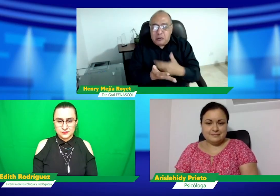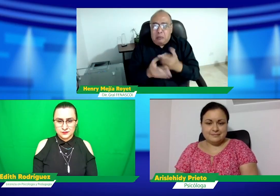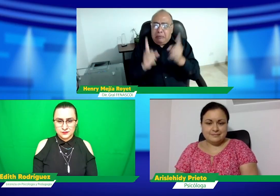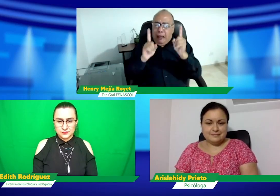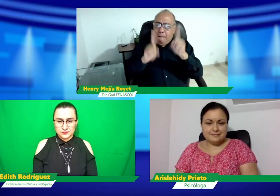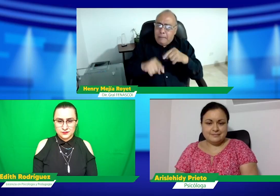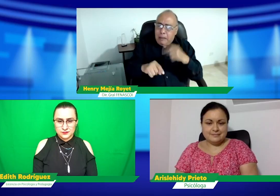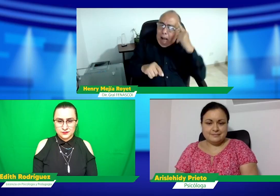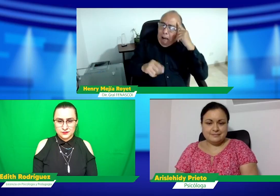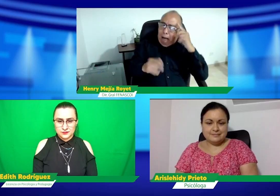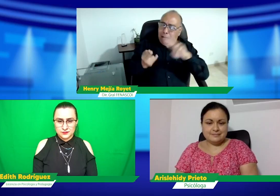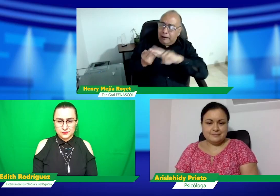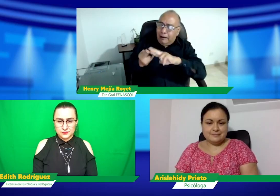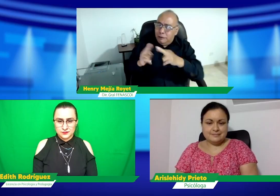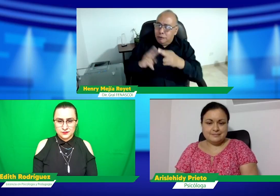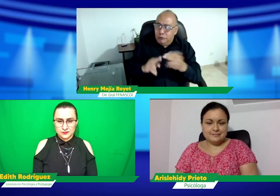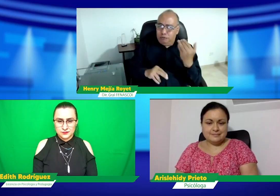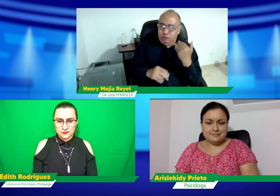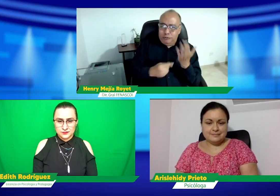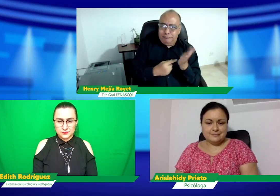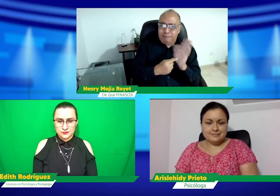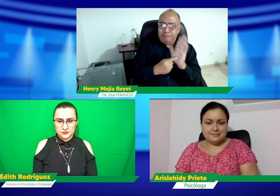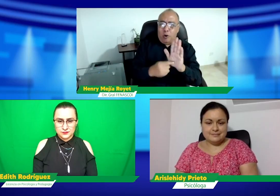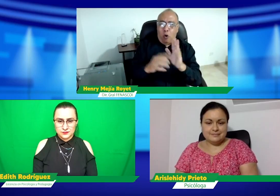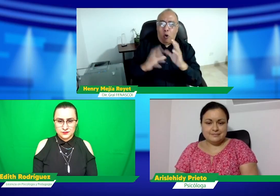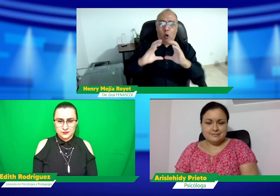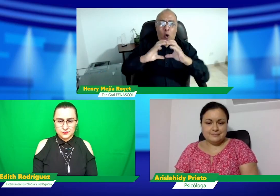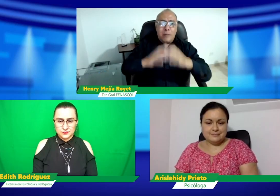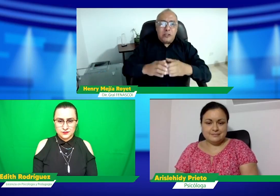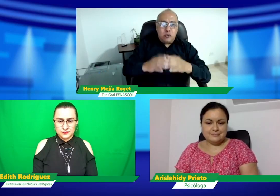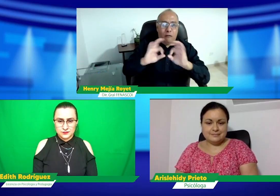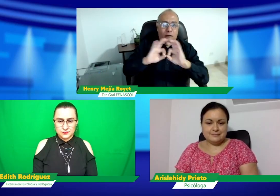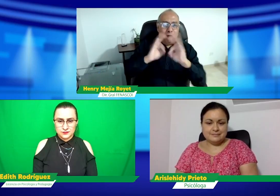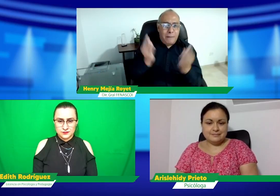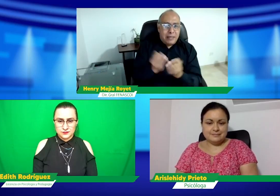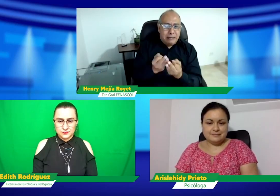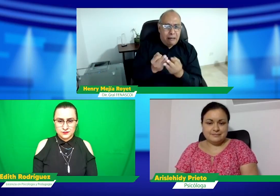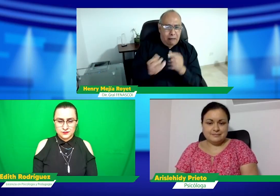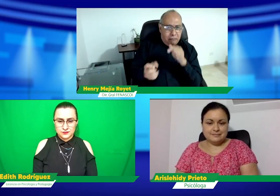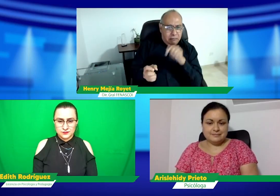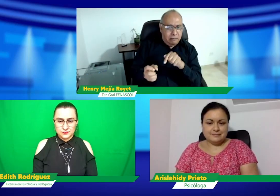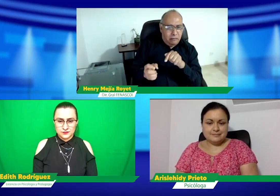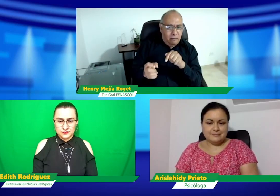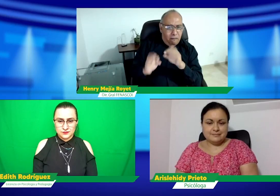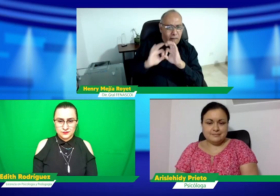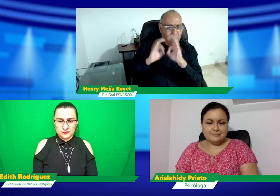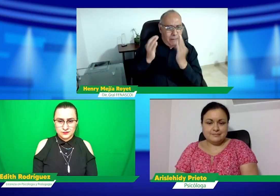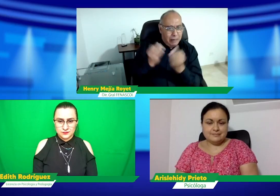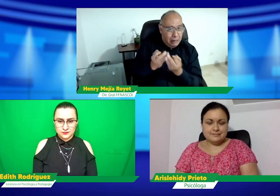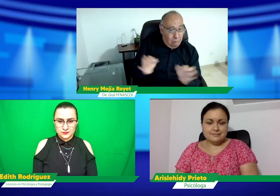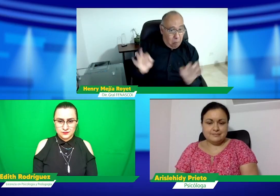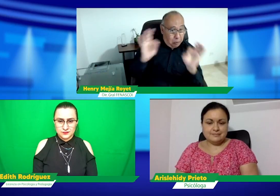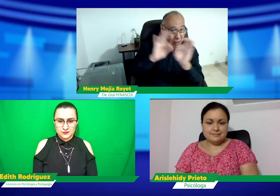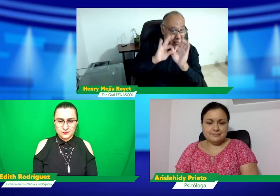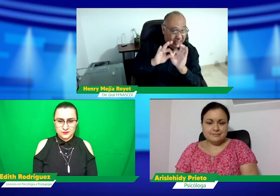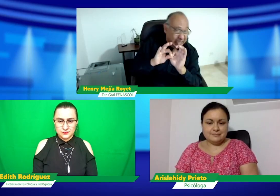este tema? ¿Qué consejos se pueden dar? ¿Y qué relación encuentran con lo que, por ejemplo, hablábamos acerca de la